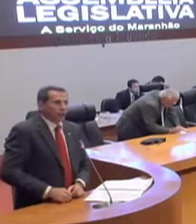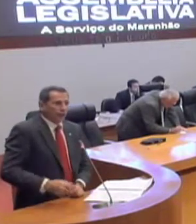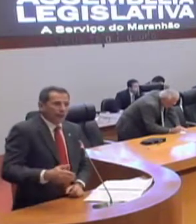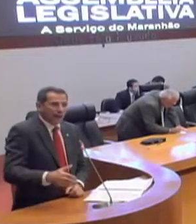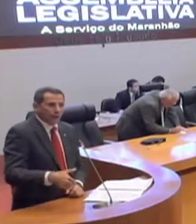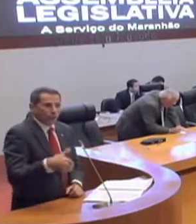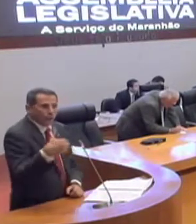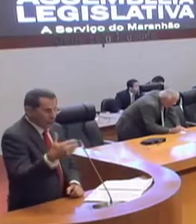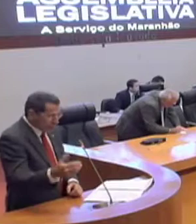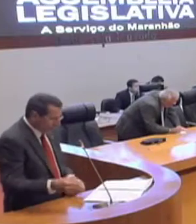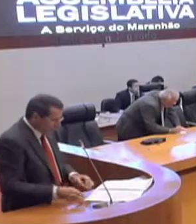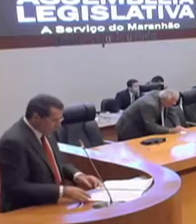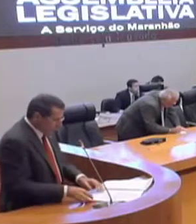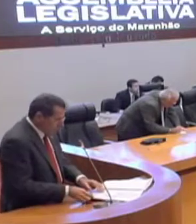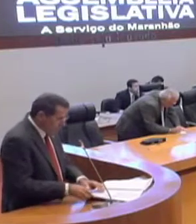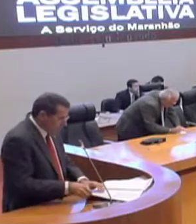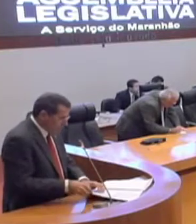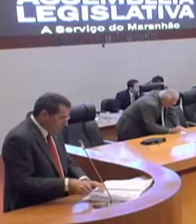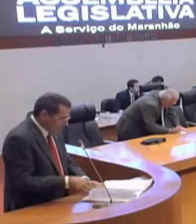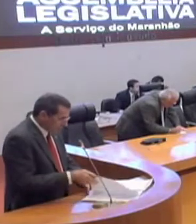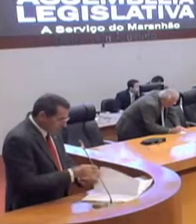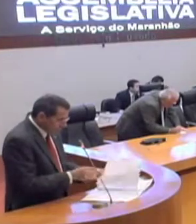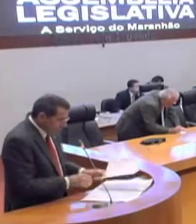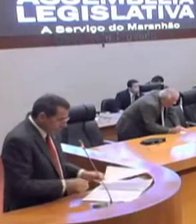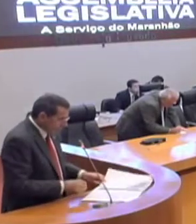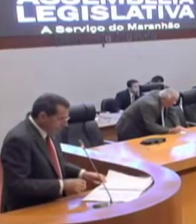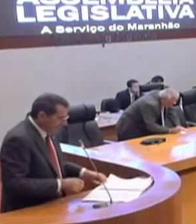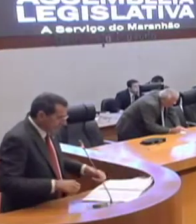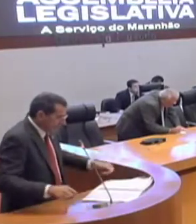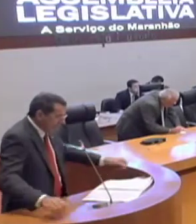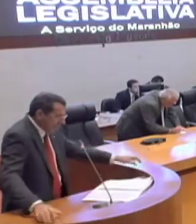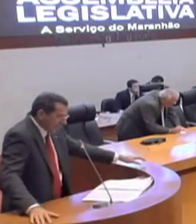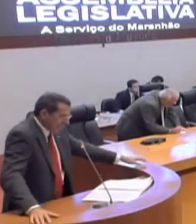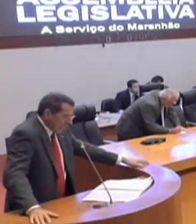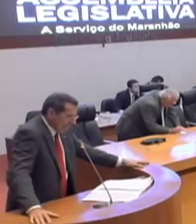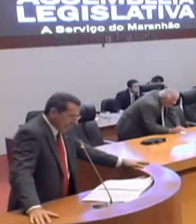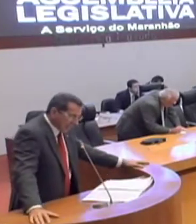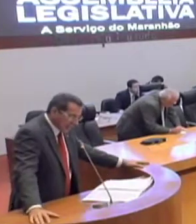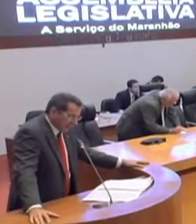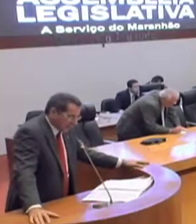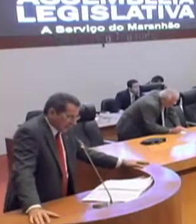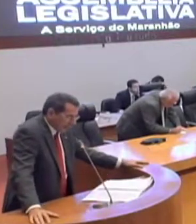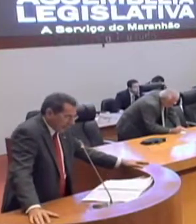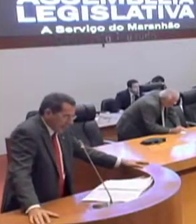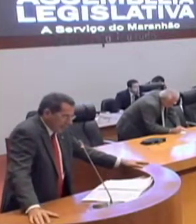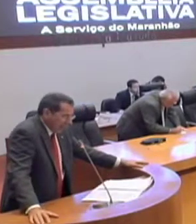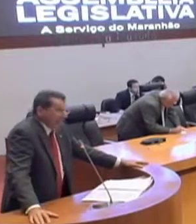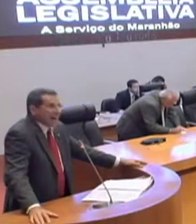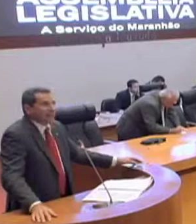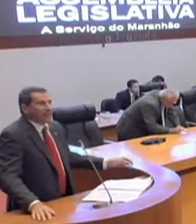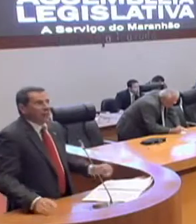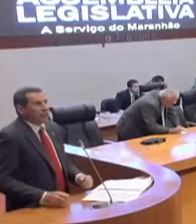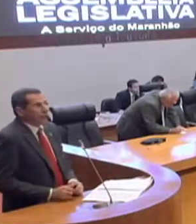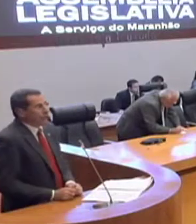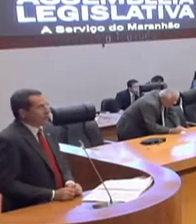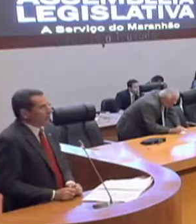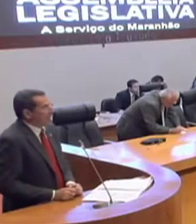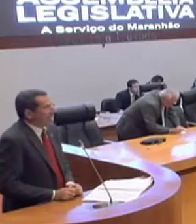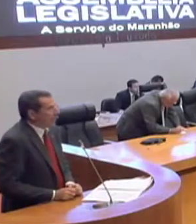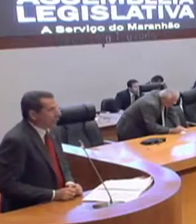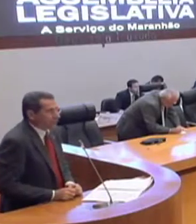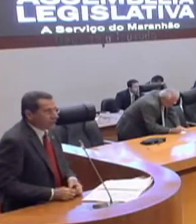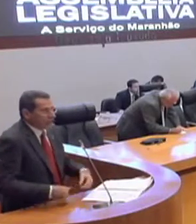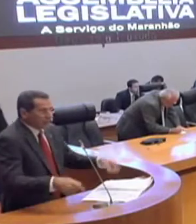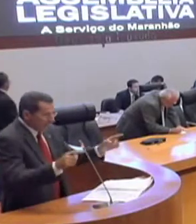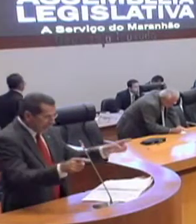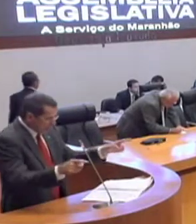nos trabalhos e no desenvolvimento do município. Aproveito também a lei que beneficia a casas de famílias